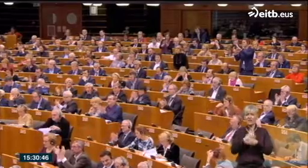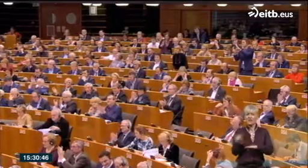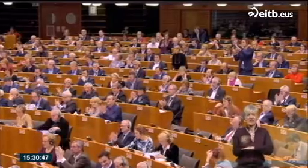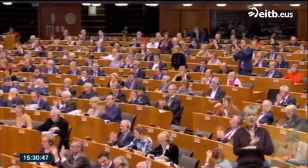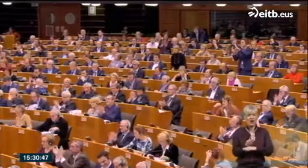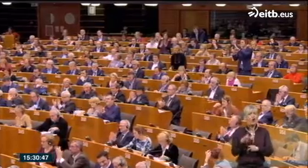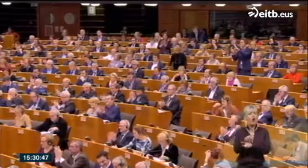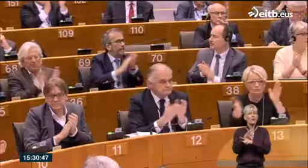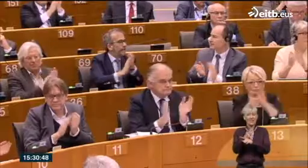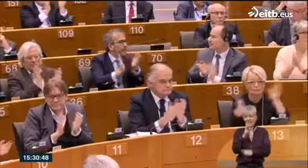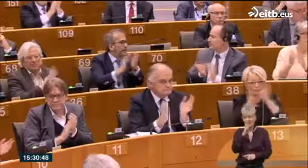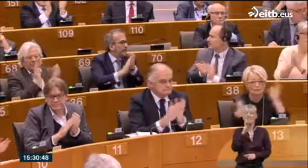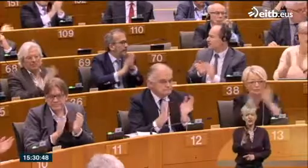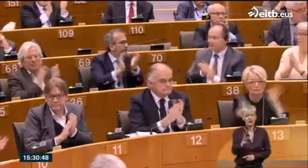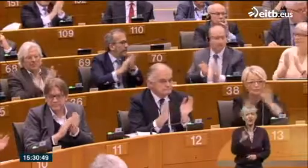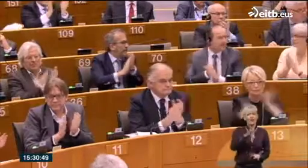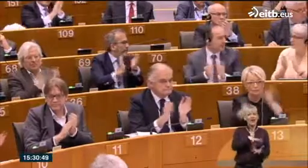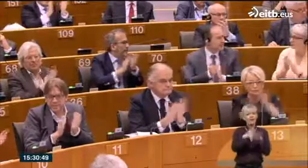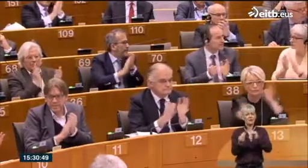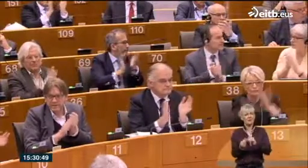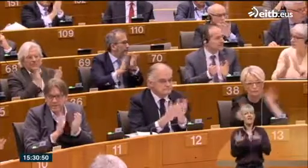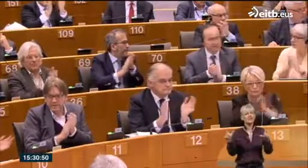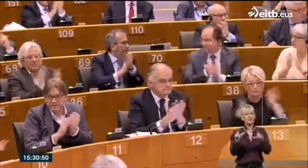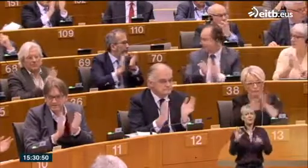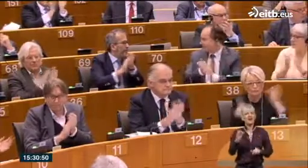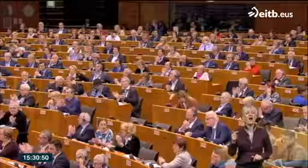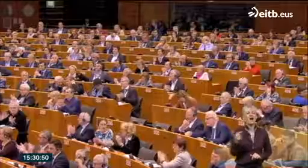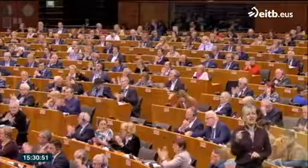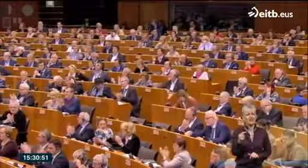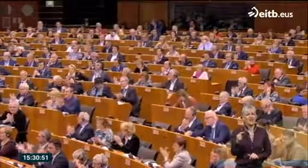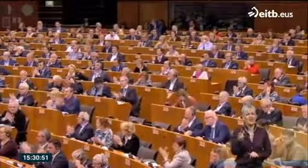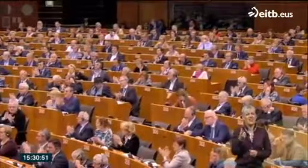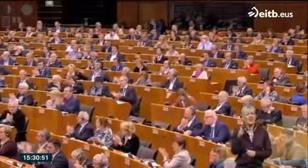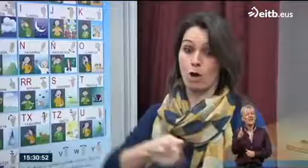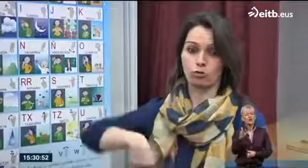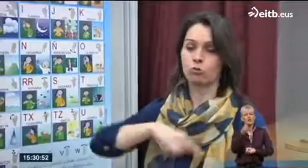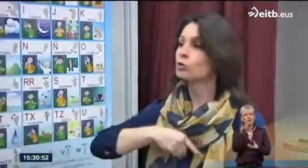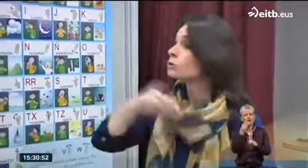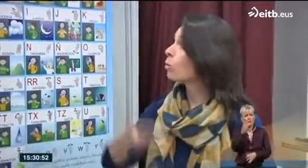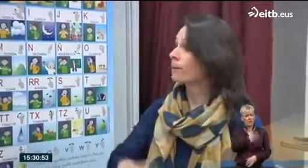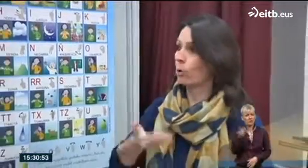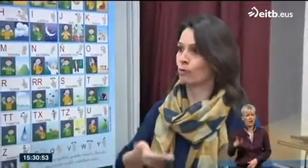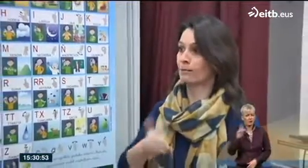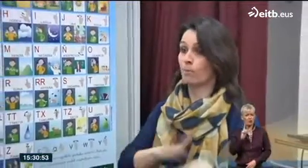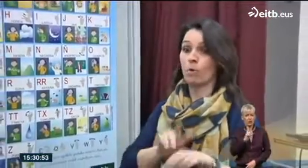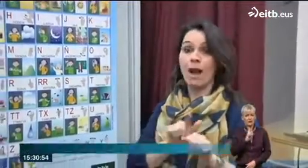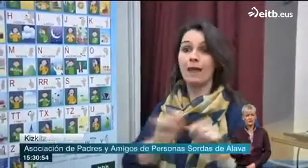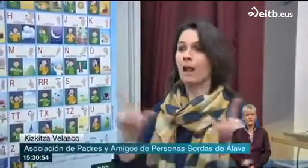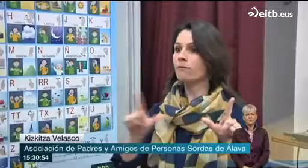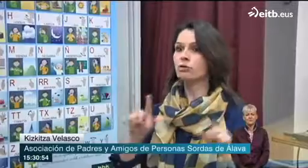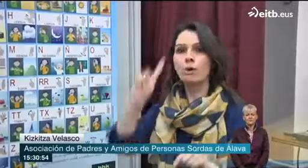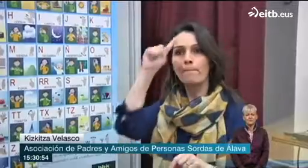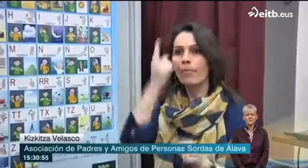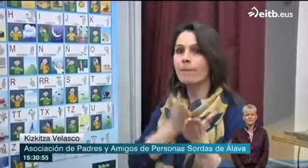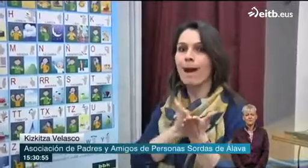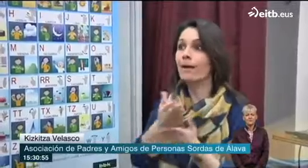años a todas las televisiones a adaptarse para garantizar el derecho a la información de las personas sordas. Para nosotros es muy importante,